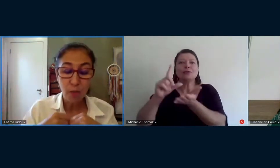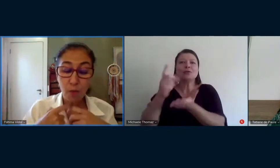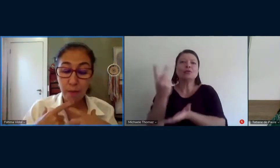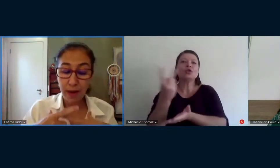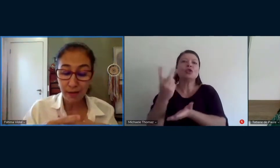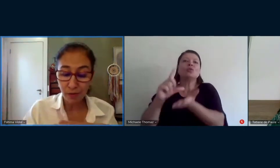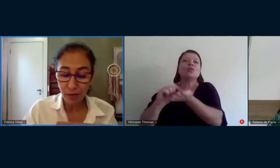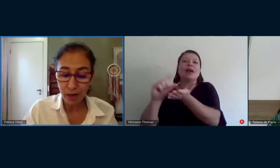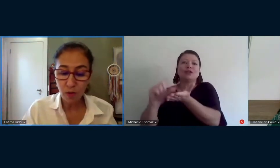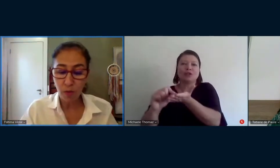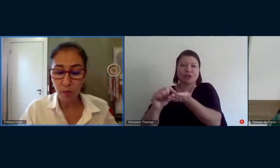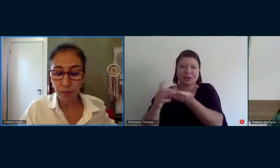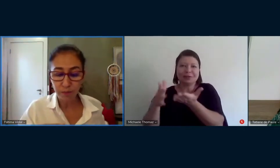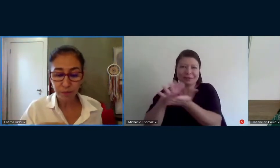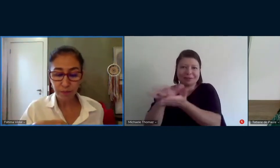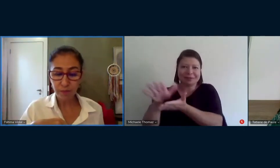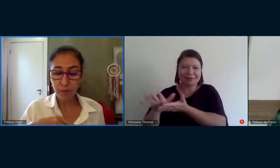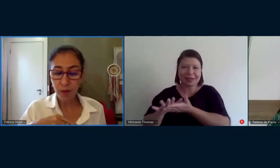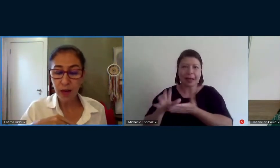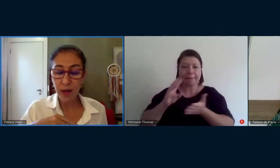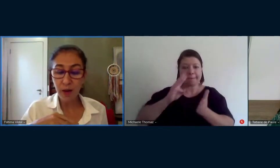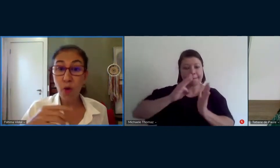como método como